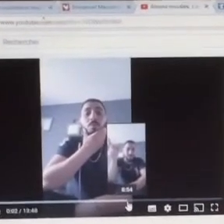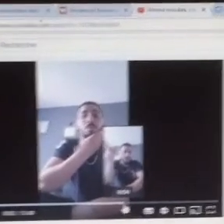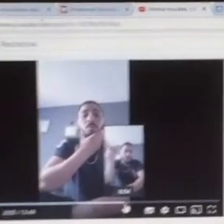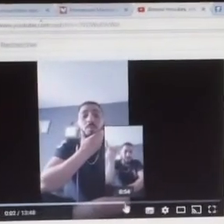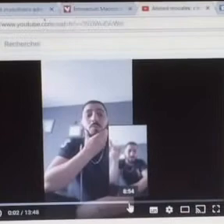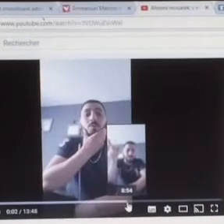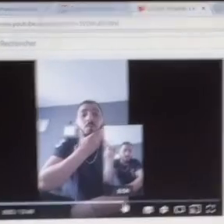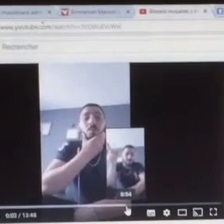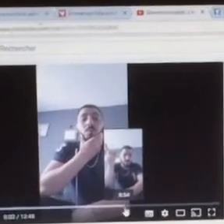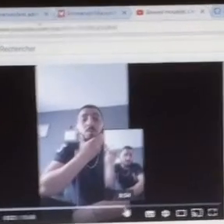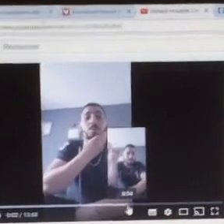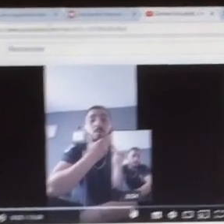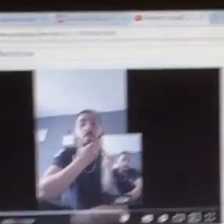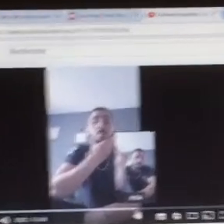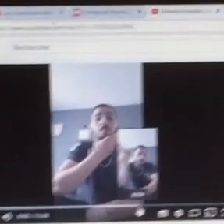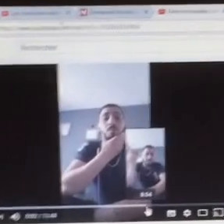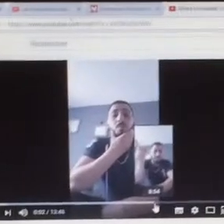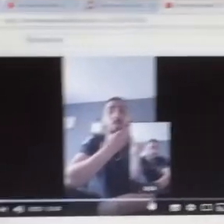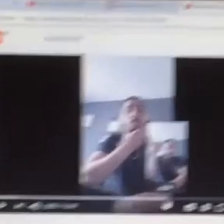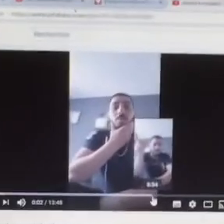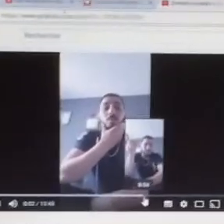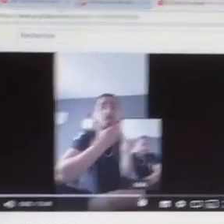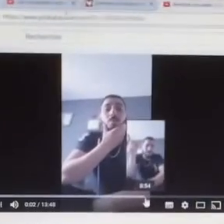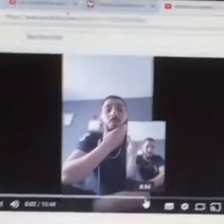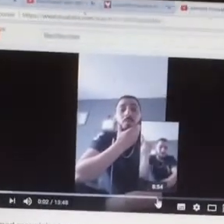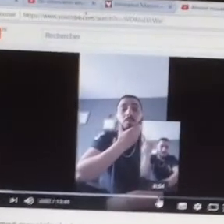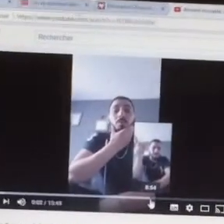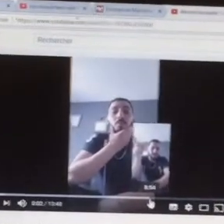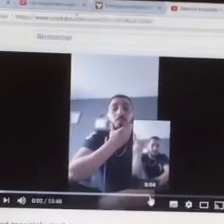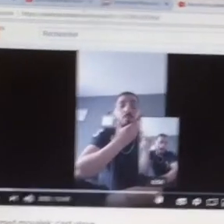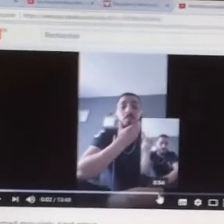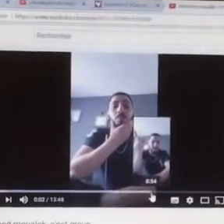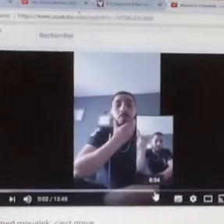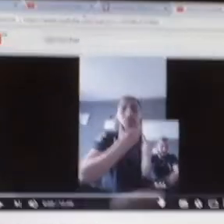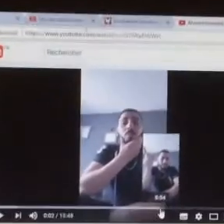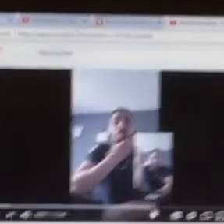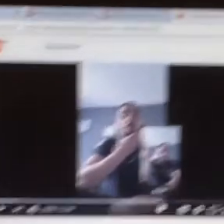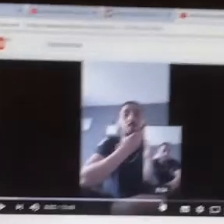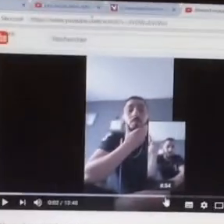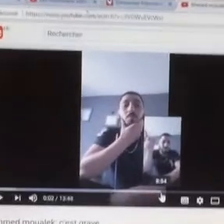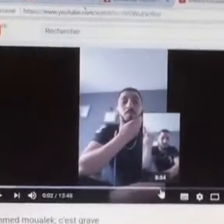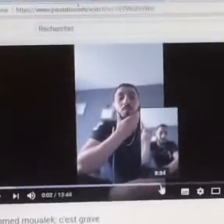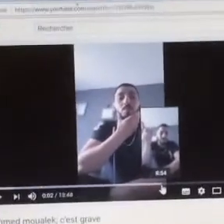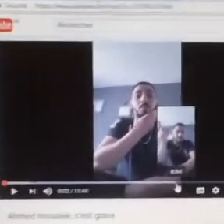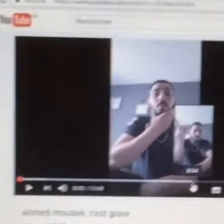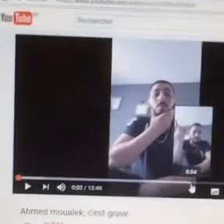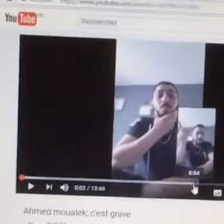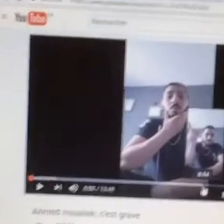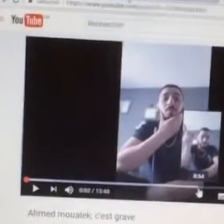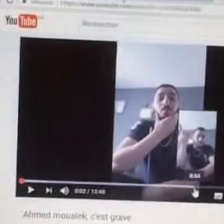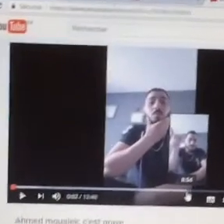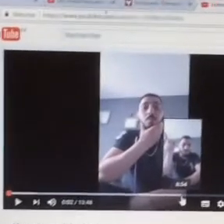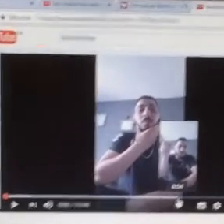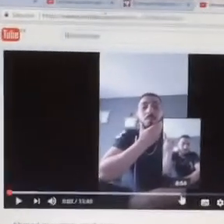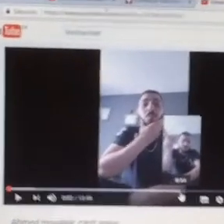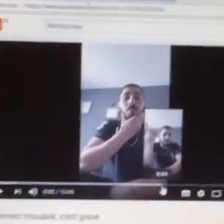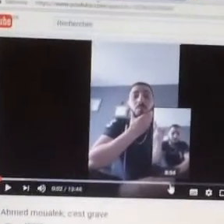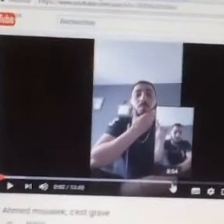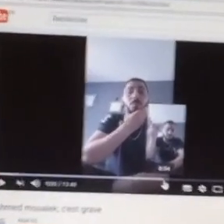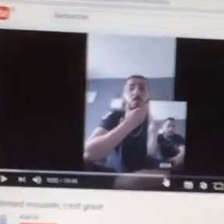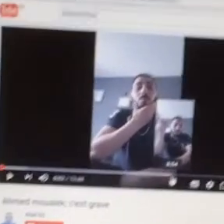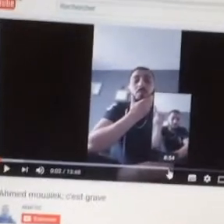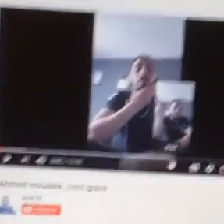on a changé d'autorisation sur nous, quoi, et en fait, j'ai l'impression que tu fais du mimétisme sur moi-même, à ce niveau-là